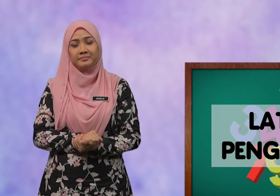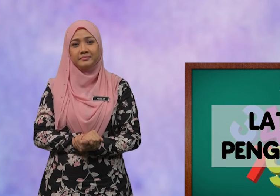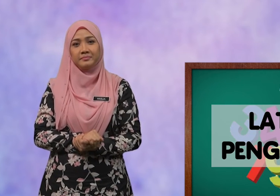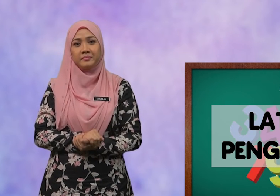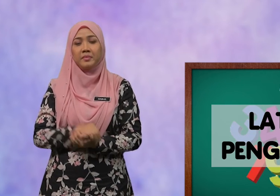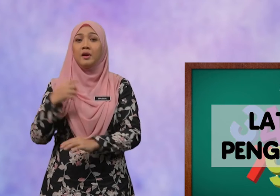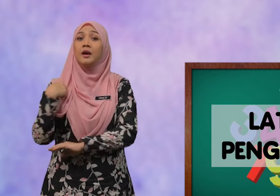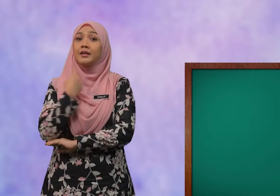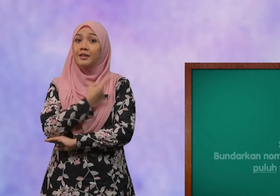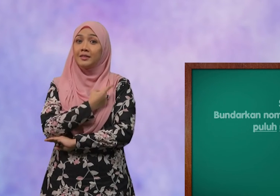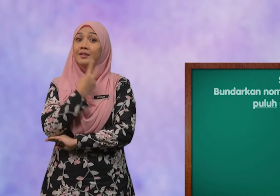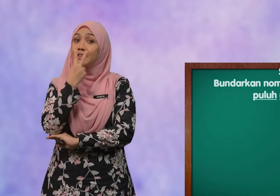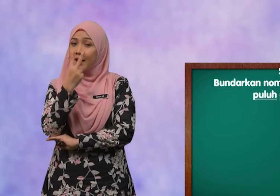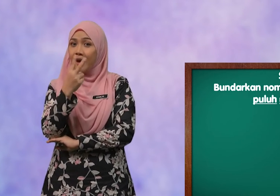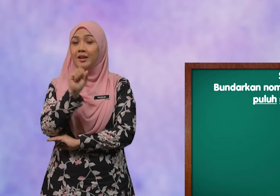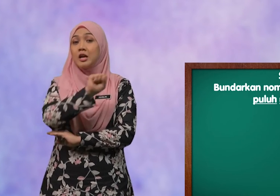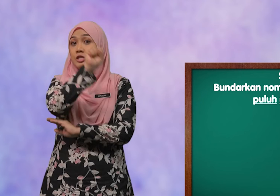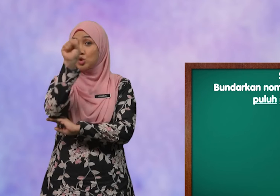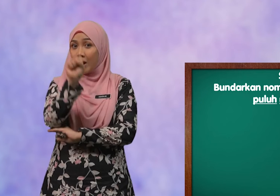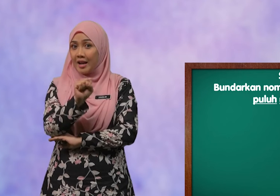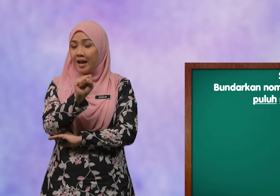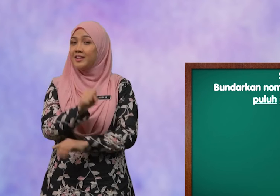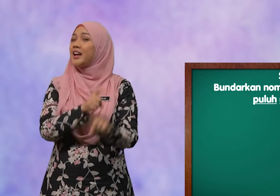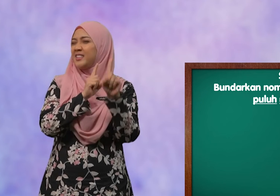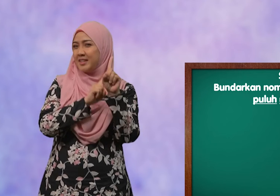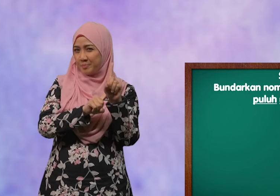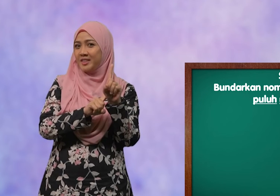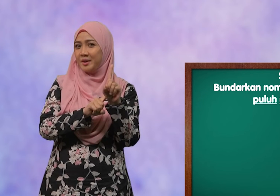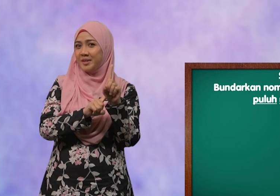Kita lihat soalan yang pertama